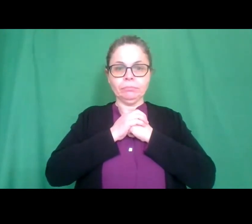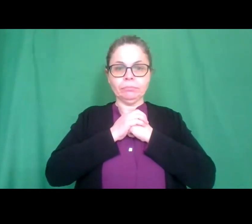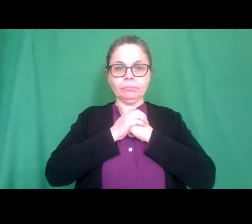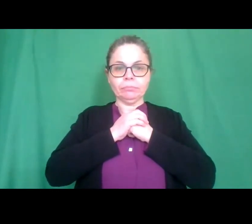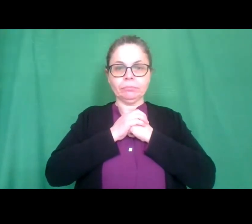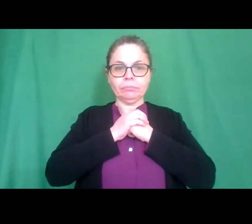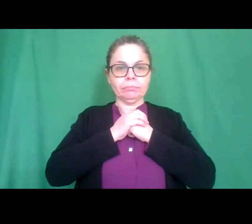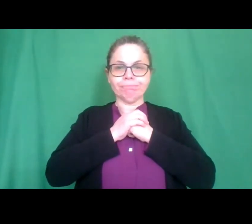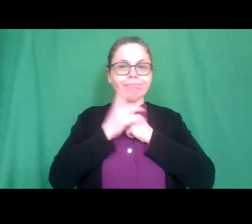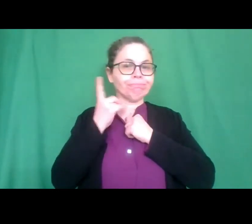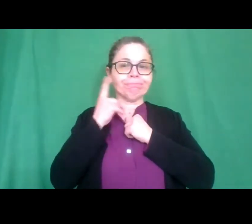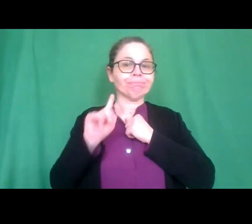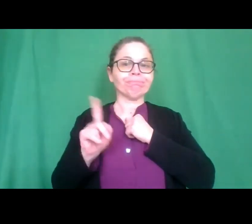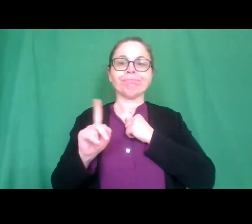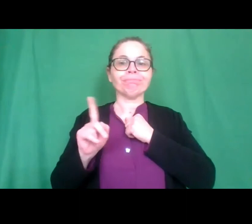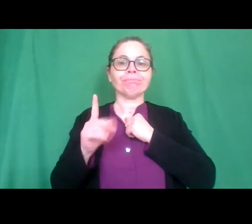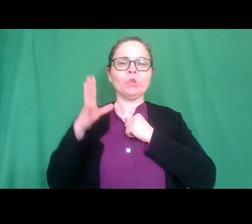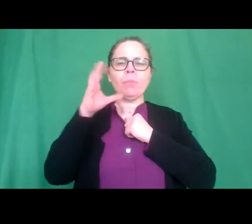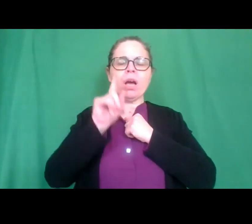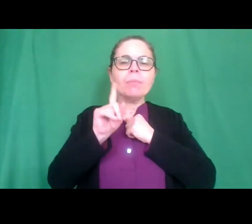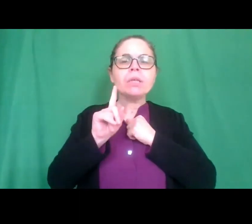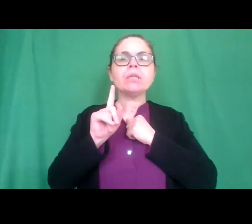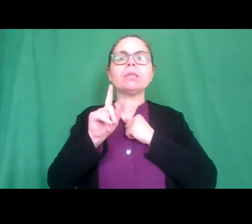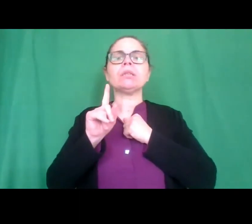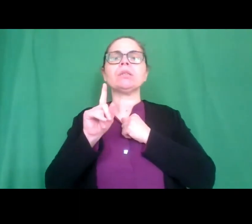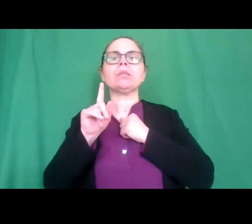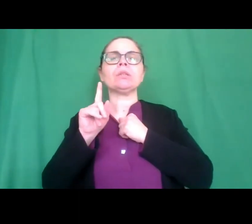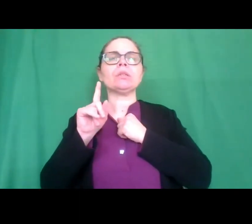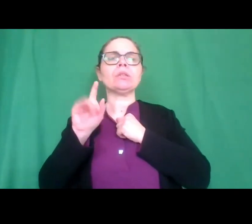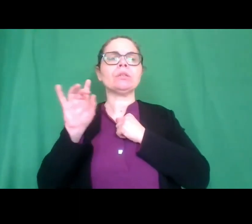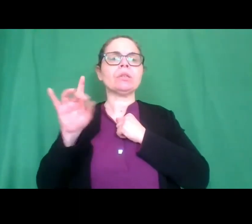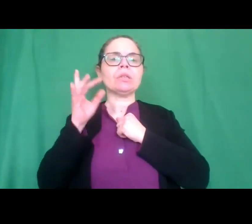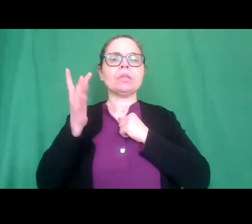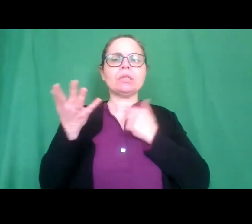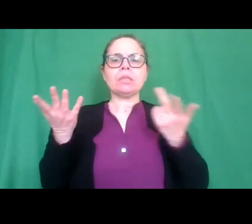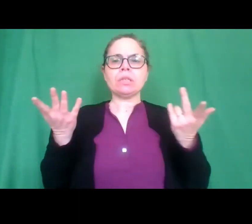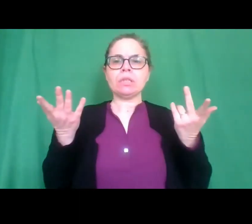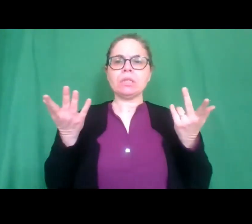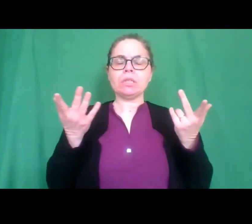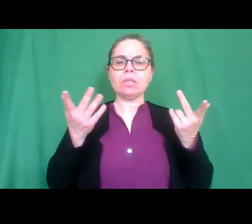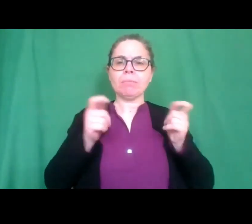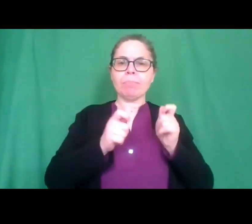lo sentiamo non abbiamo capito se è Clarissa Botti o Annalisa Toson